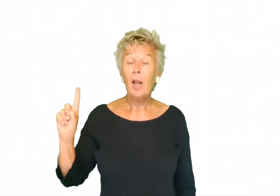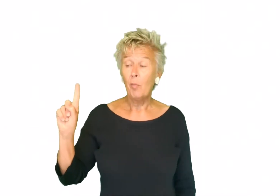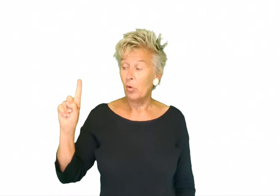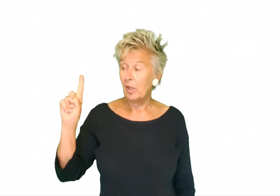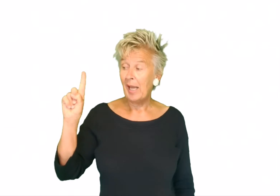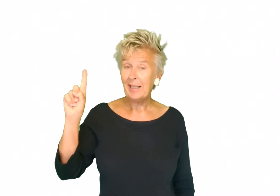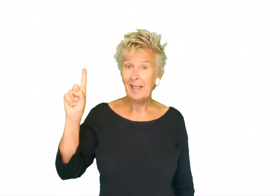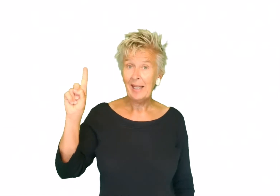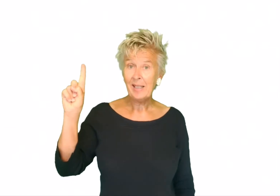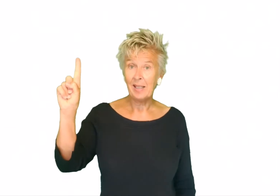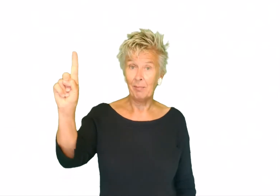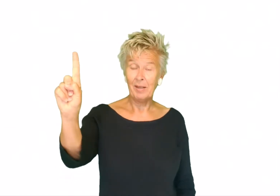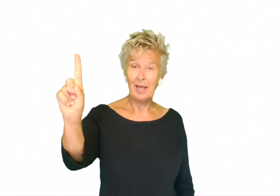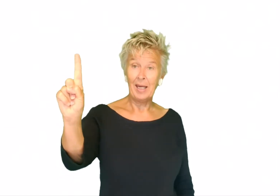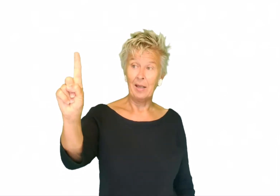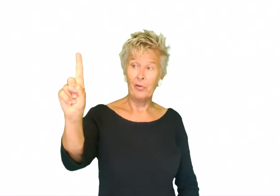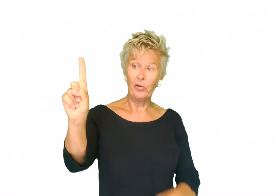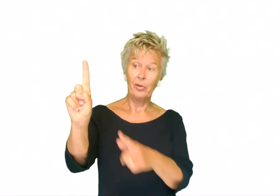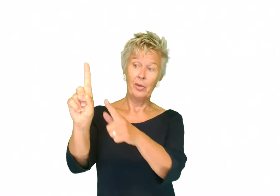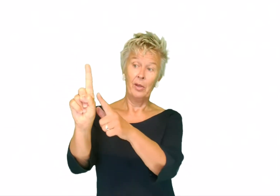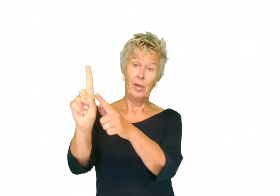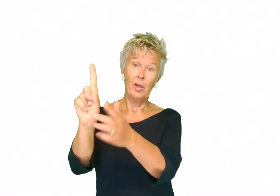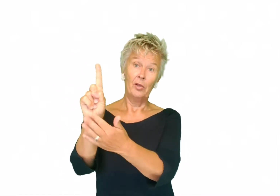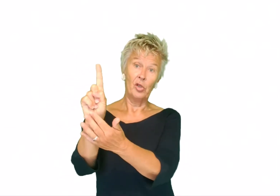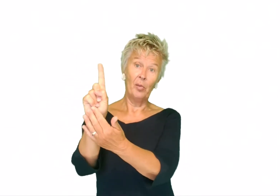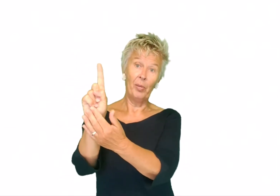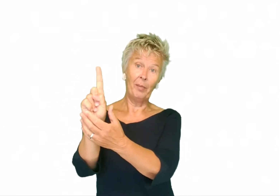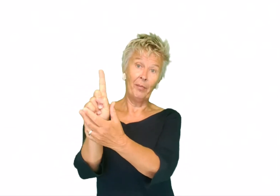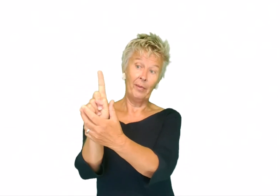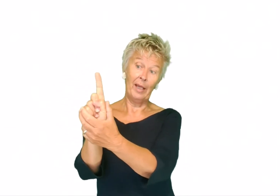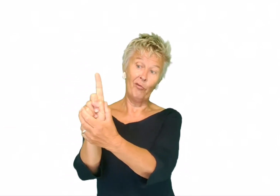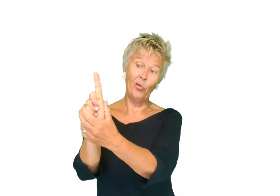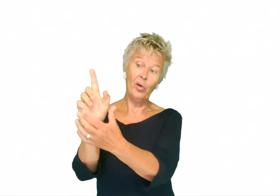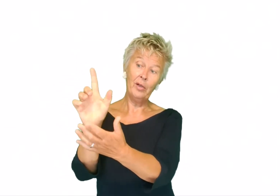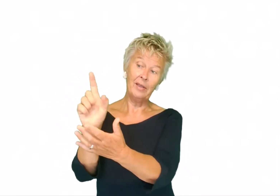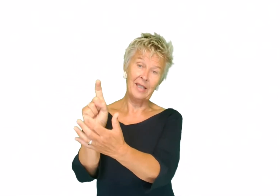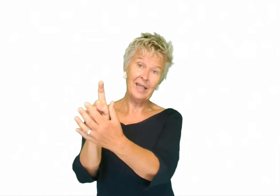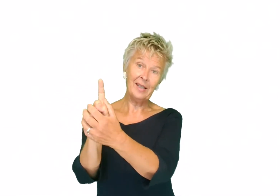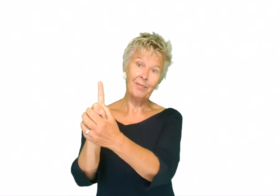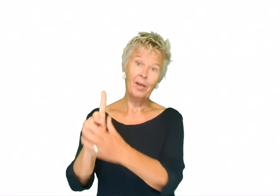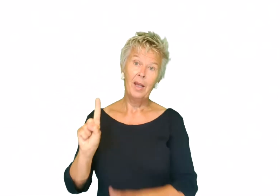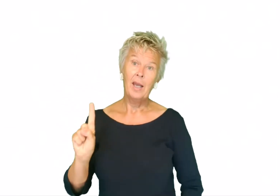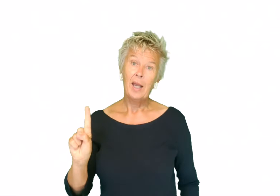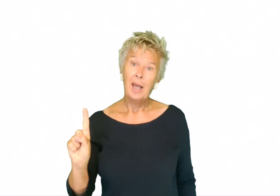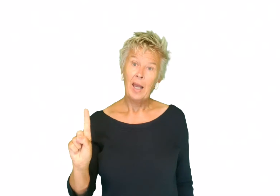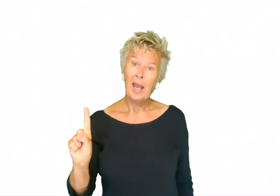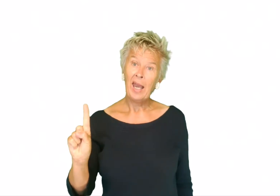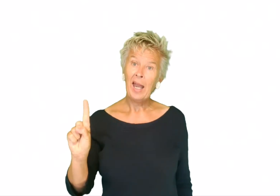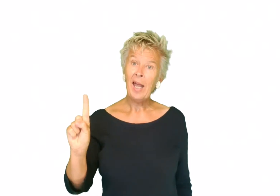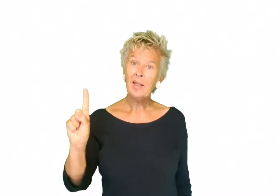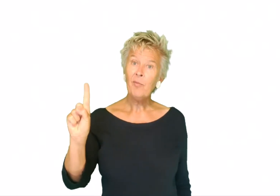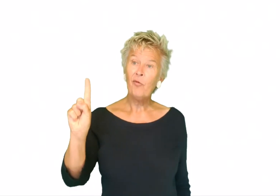Laat je eerst zien met de eenhand. Dus handpalmen naar voren, dicht. Hij gaat naar